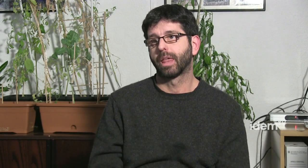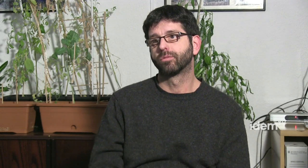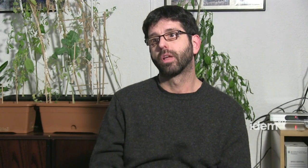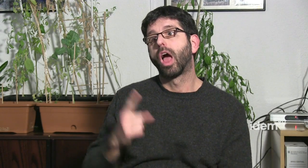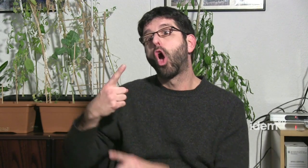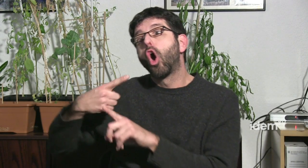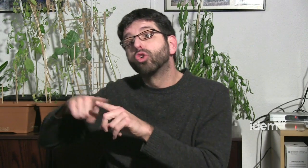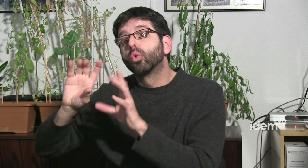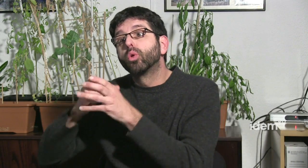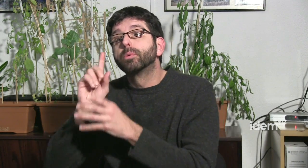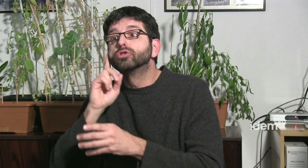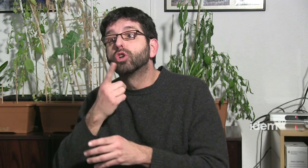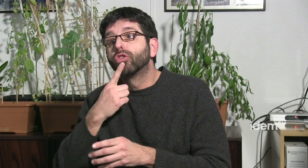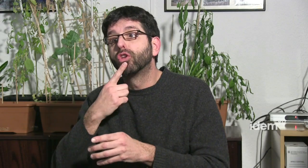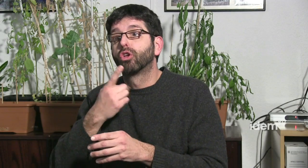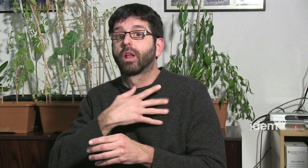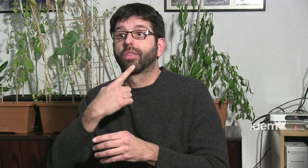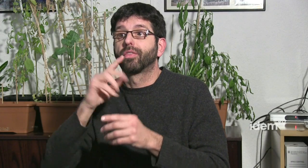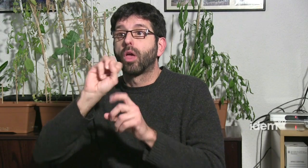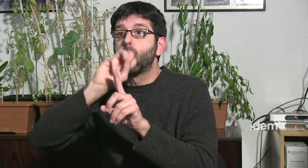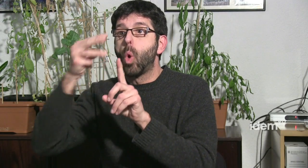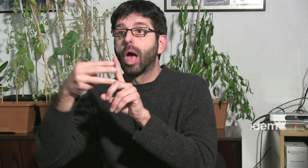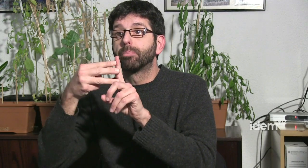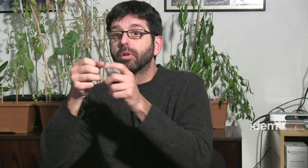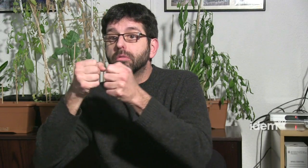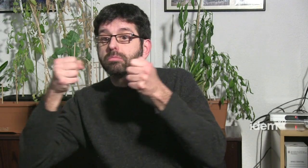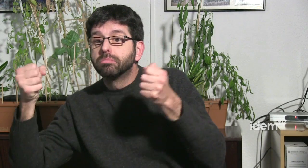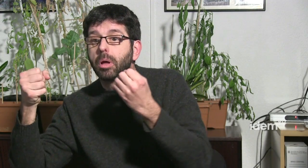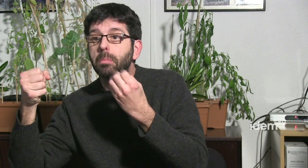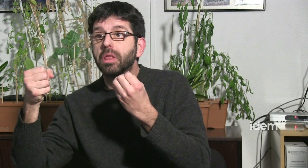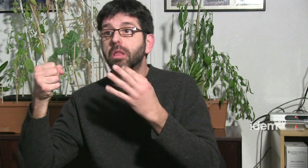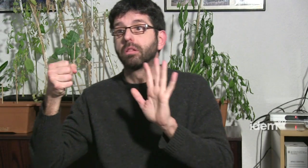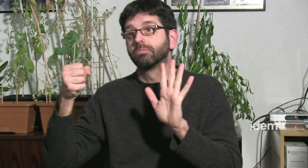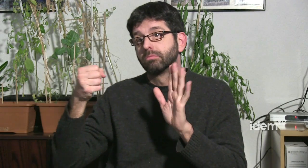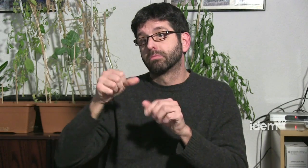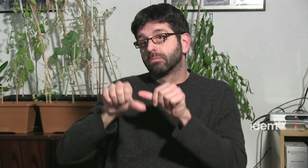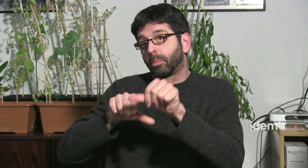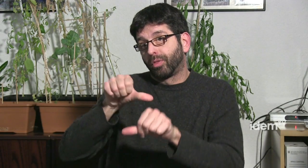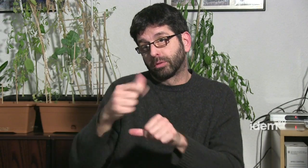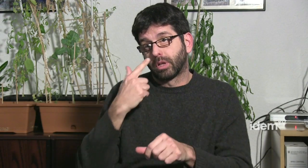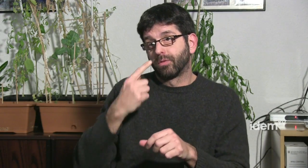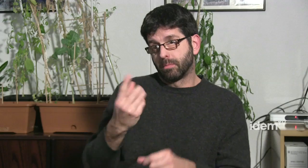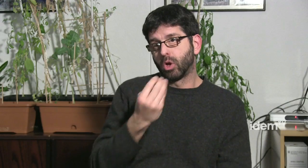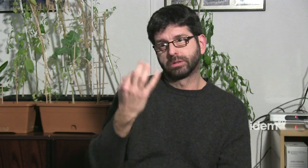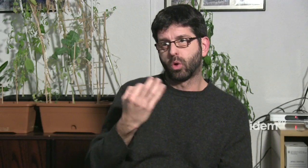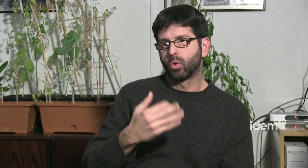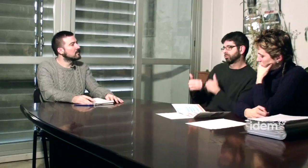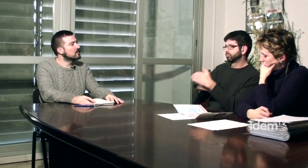sobretot la informació i, bueno, pas a pas es van aconseguint coses. Després, la web, també, i aquest